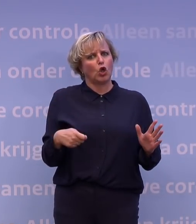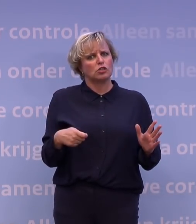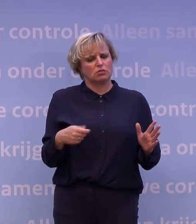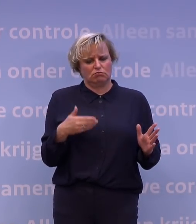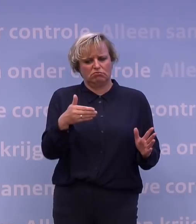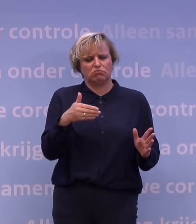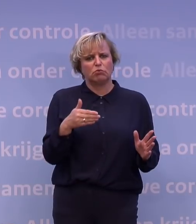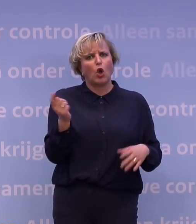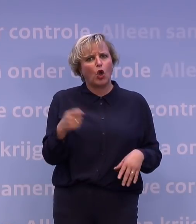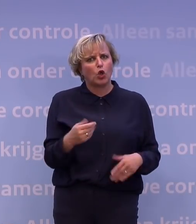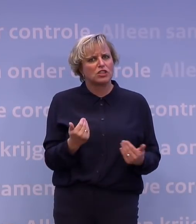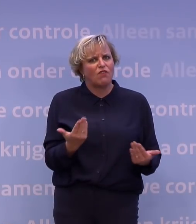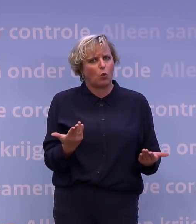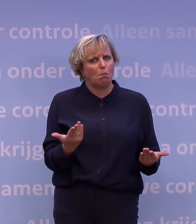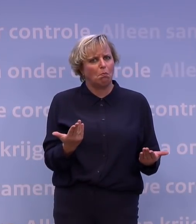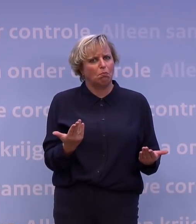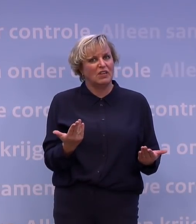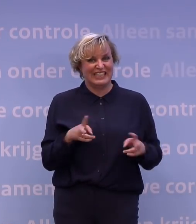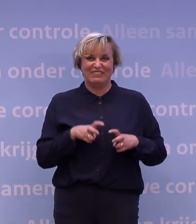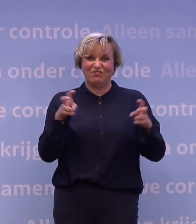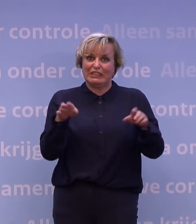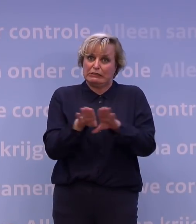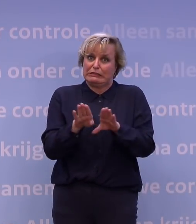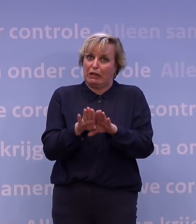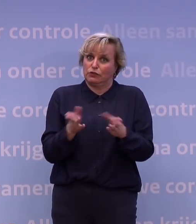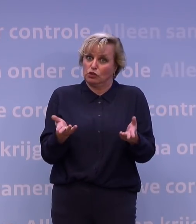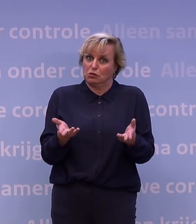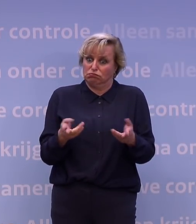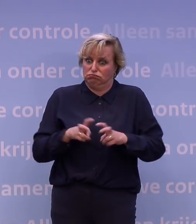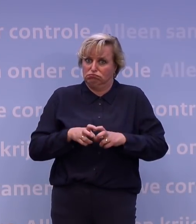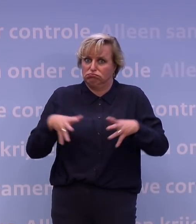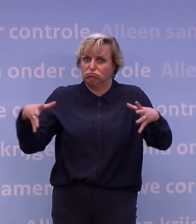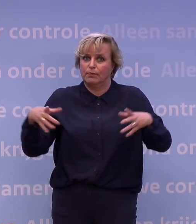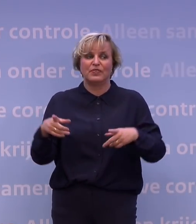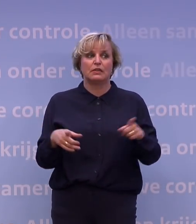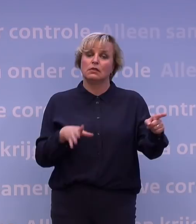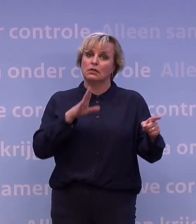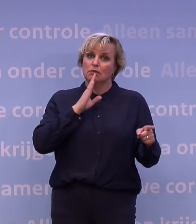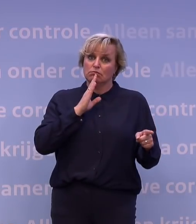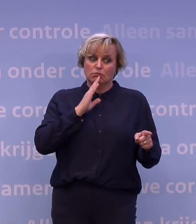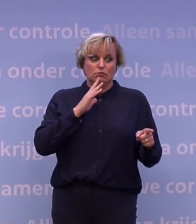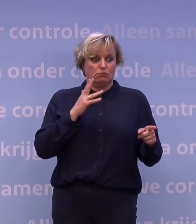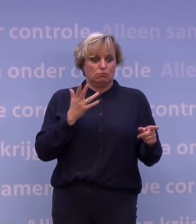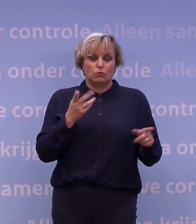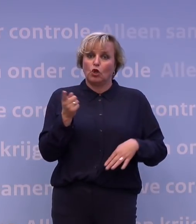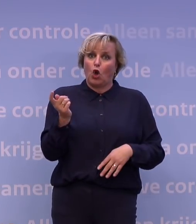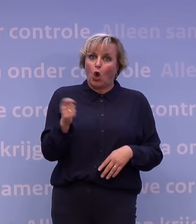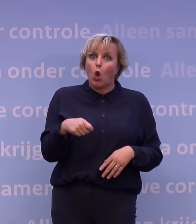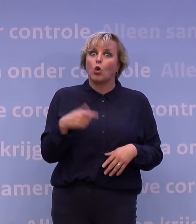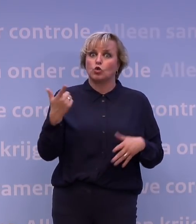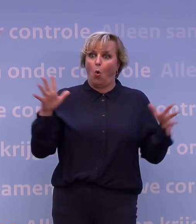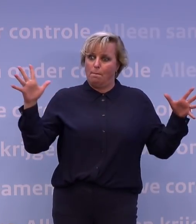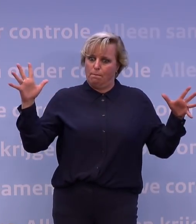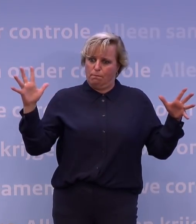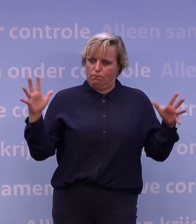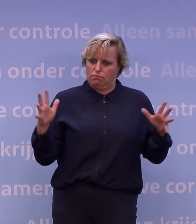bedoel, het virus gaat niet minder hard, neem ik aan, over drie weken. Nou, maar als je het weer weet af te buigen, als het weer mogelijk is om daadwerkelijk weer af te buigen,